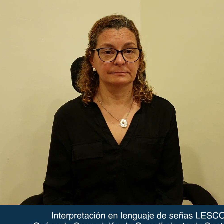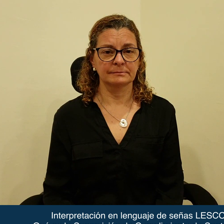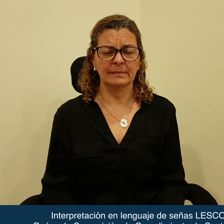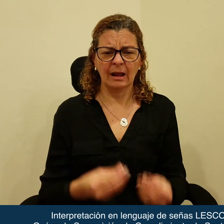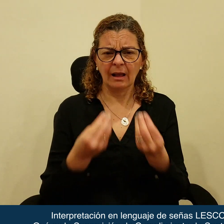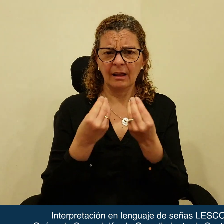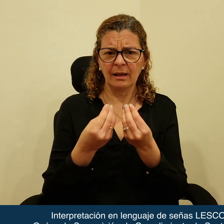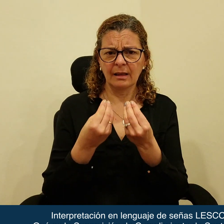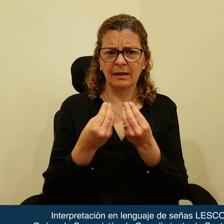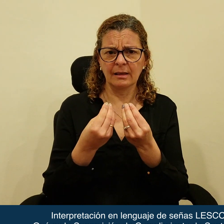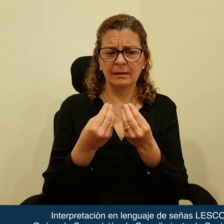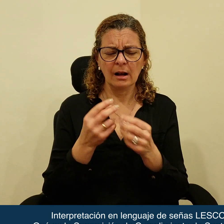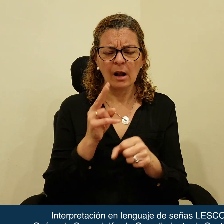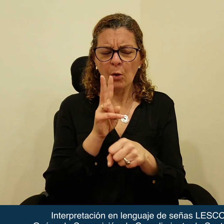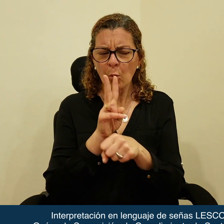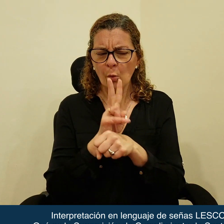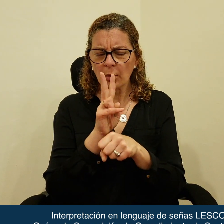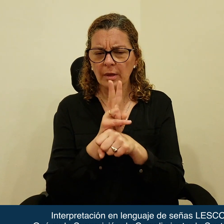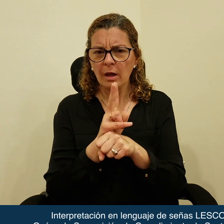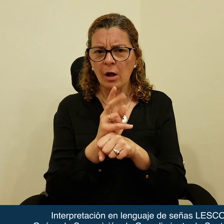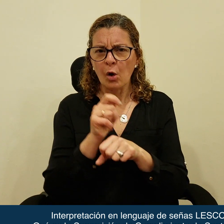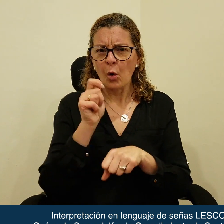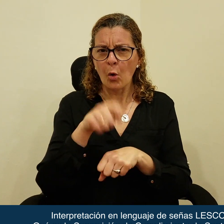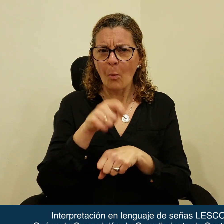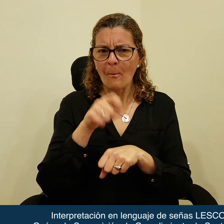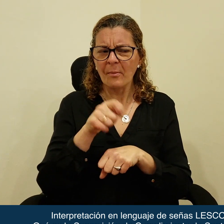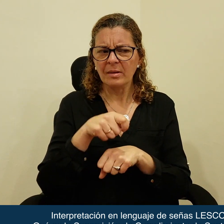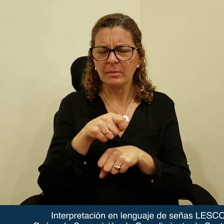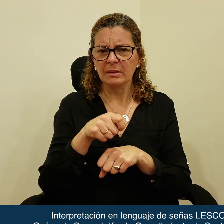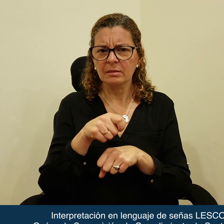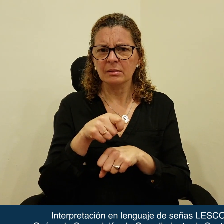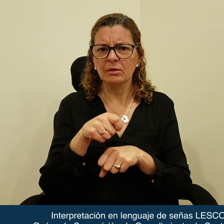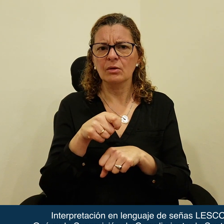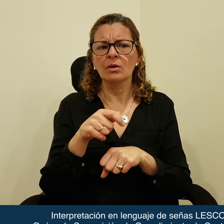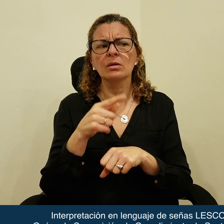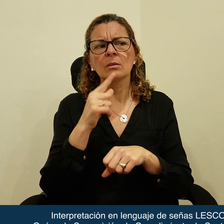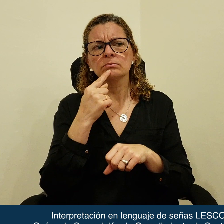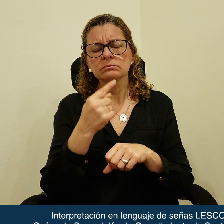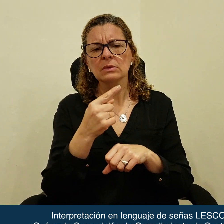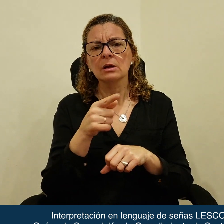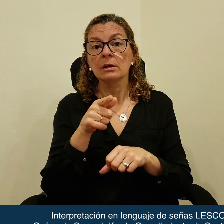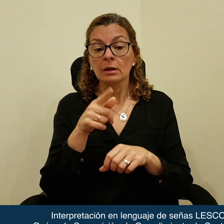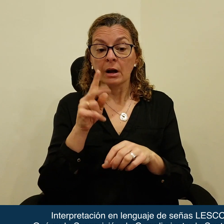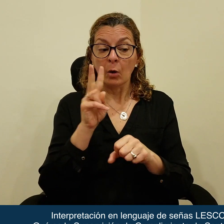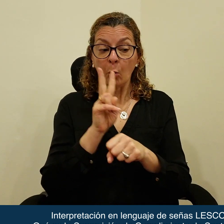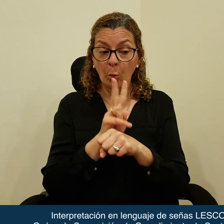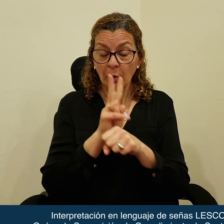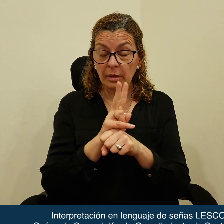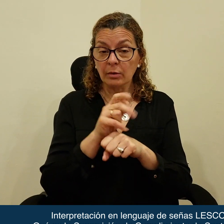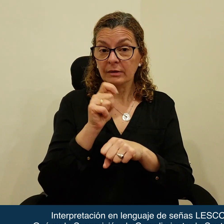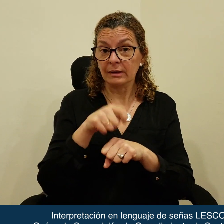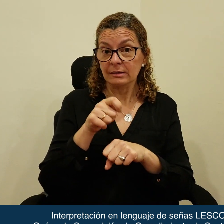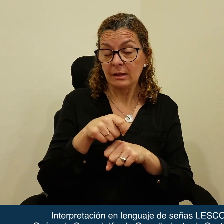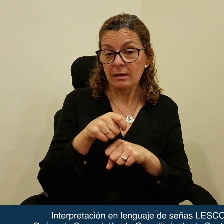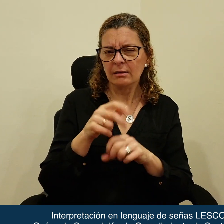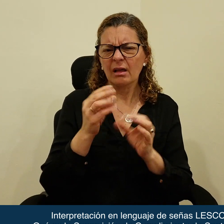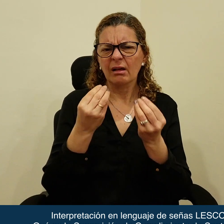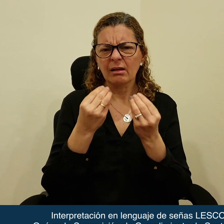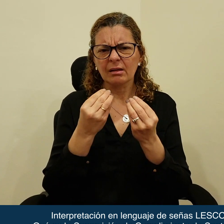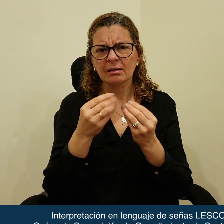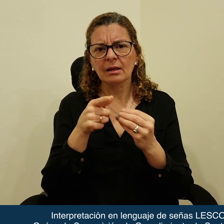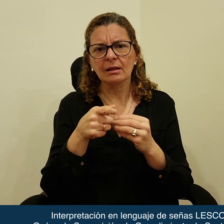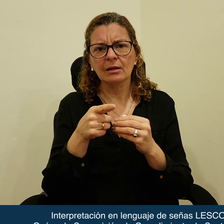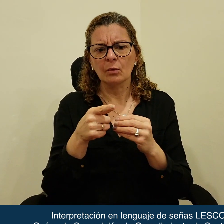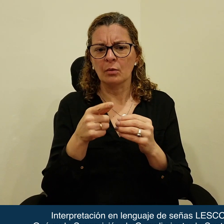¿Qué es la supervisión de cumplimiento de sentencias? La supervisión de cumplimiento de sentencias